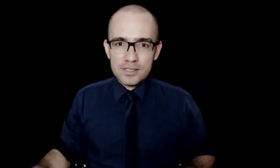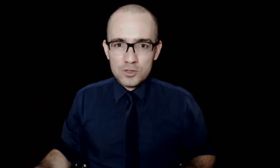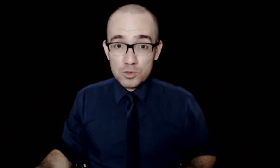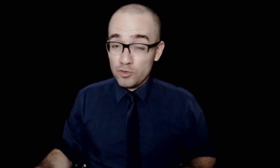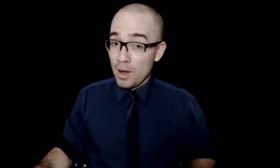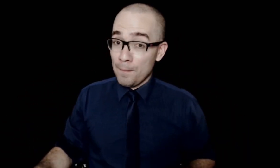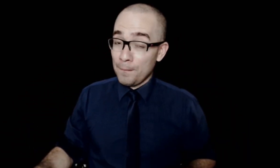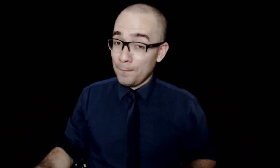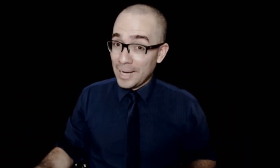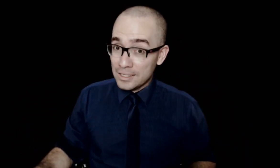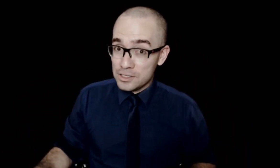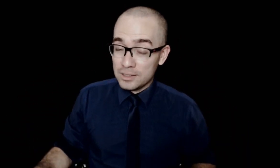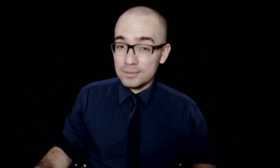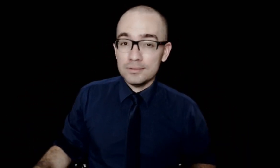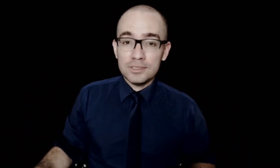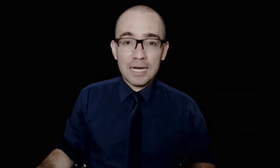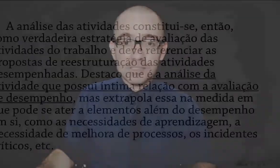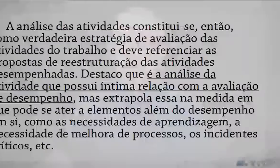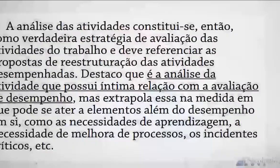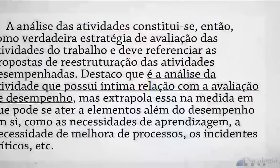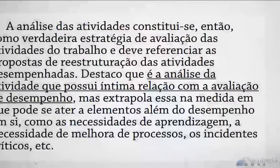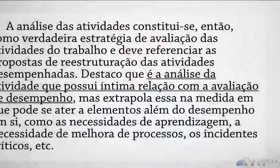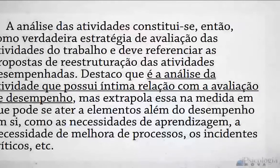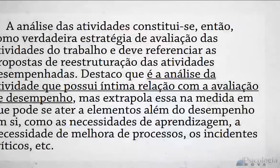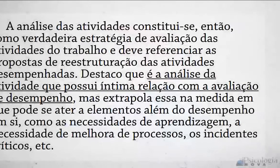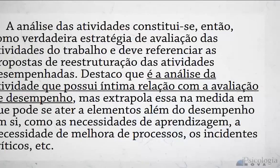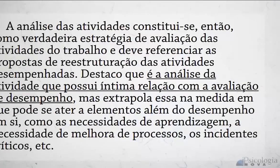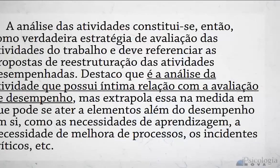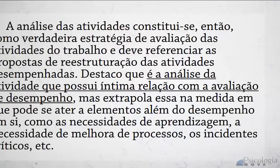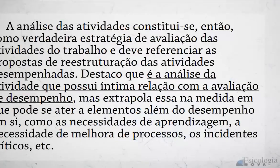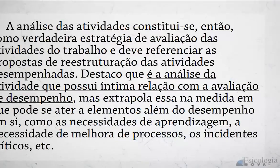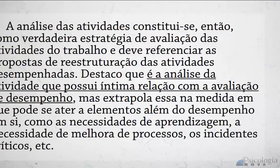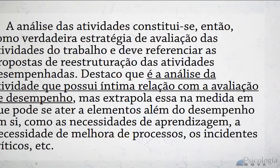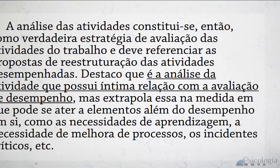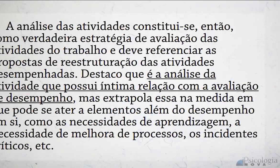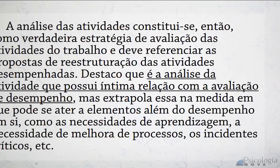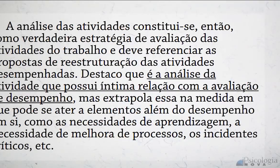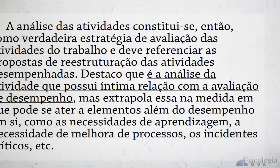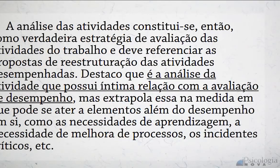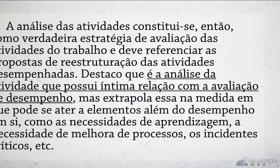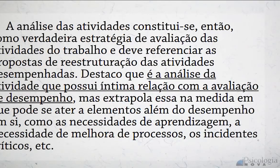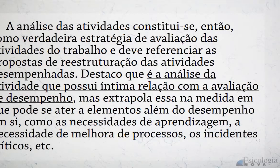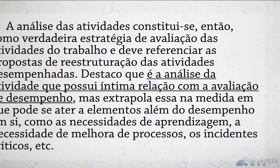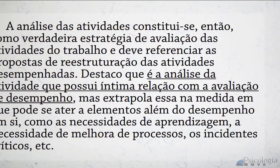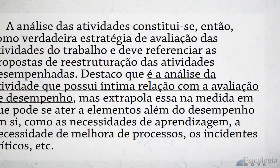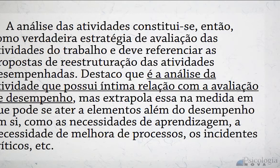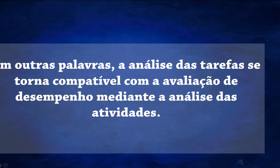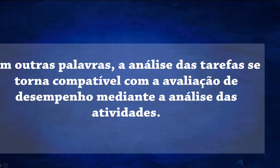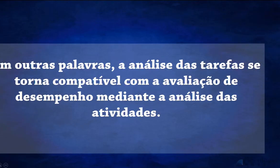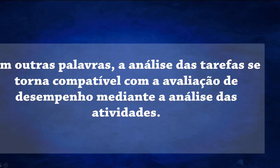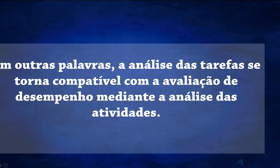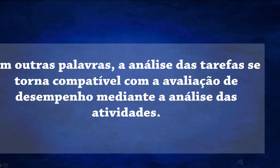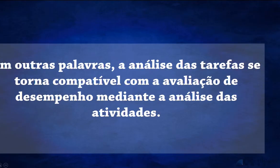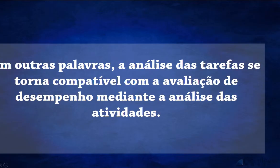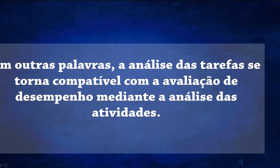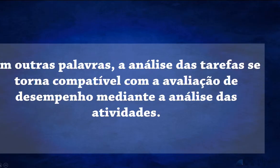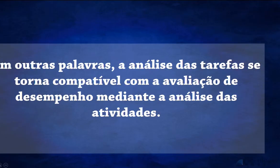esse assunto de forma prática, didática e organizada. Vamos seguindo, então, com a nossa apresentação. Em outras